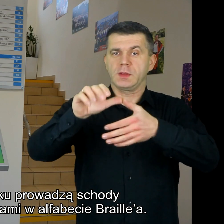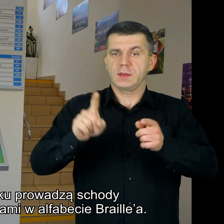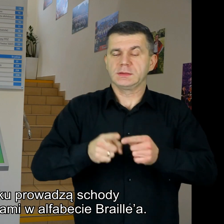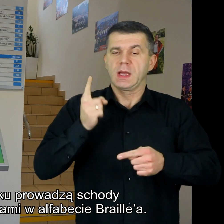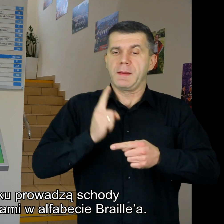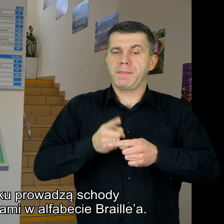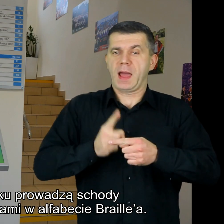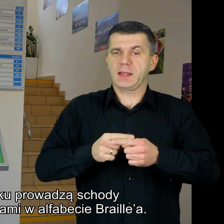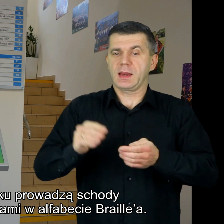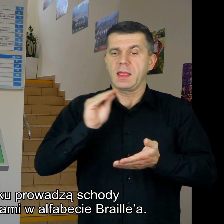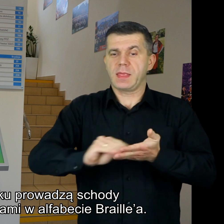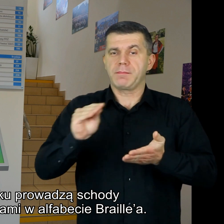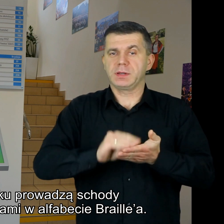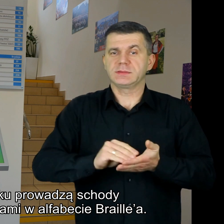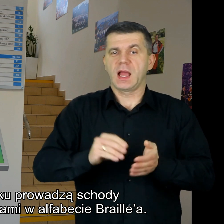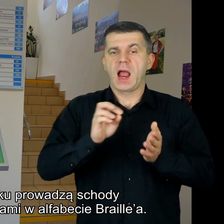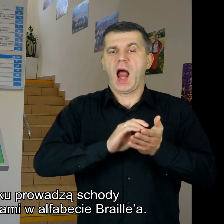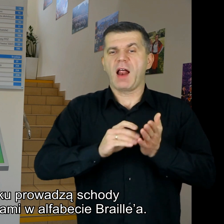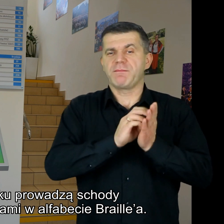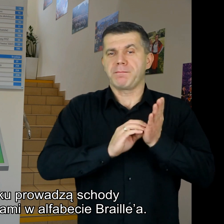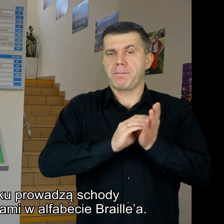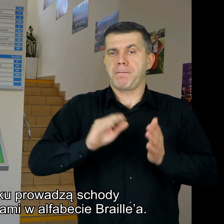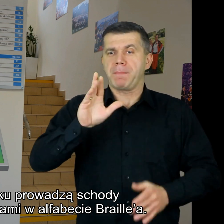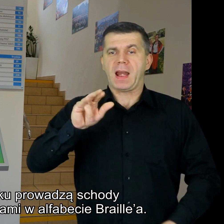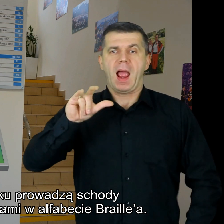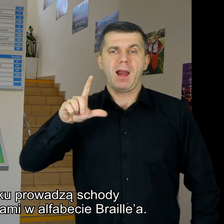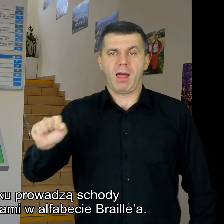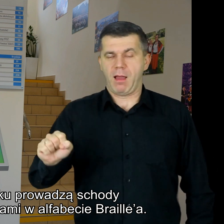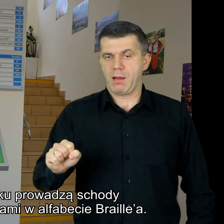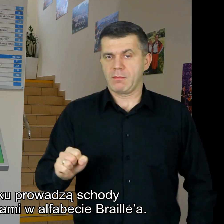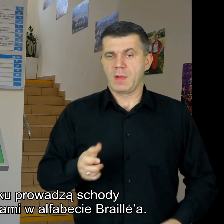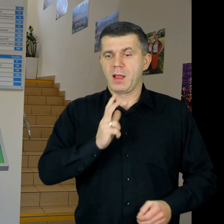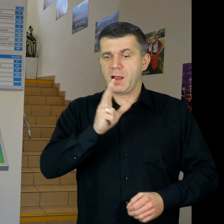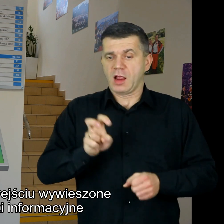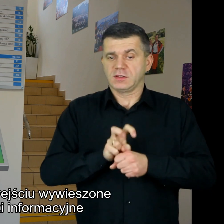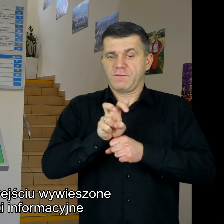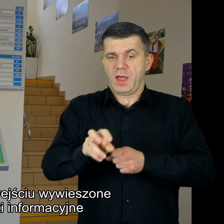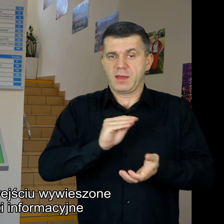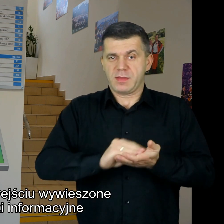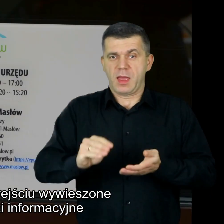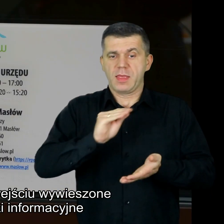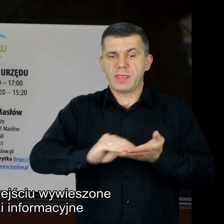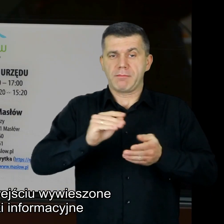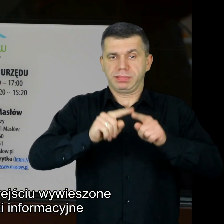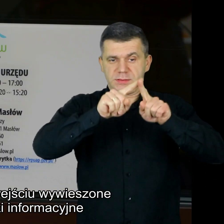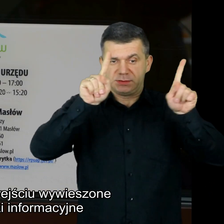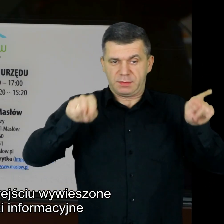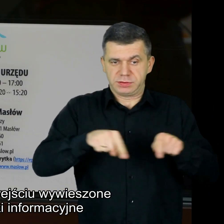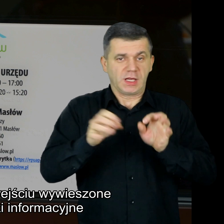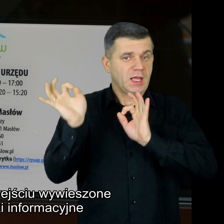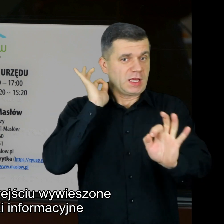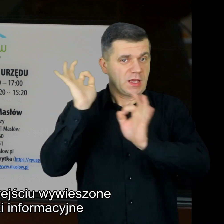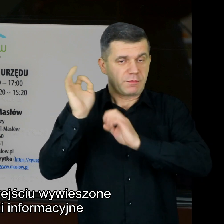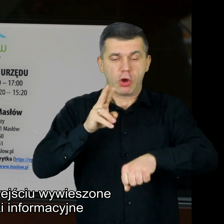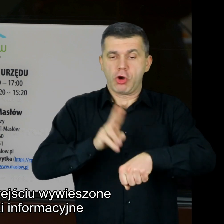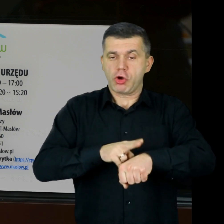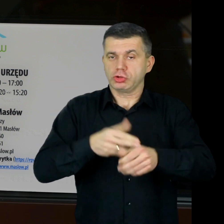oraz barierka z napisami w alfabecie Braille'a Przy każdym wejściu wywieszone są tabliczki informacyjne z